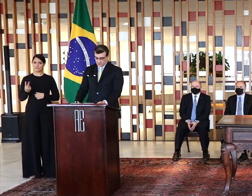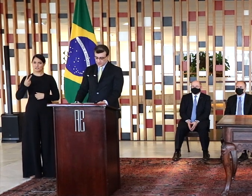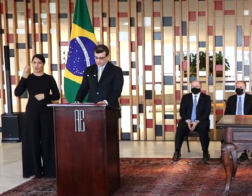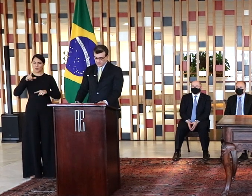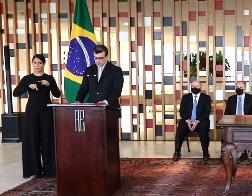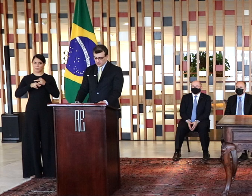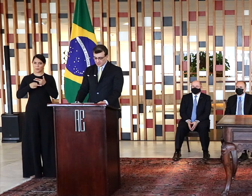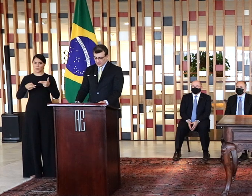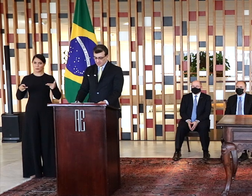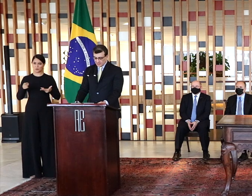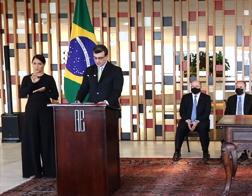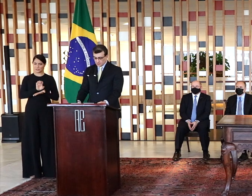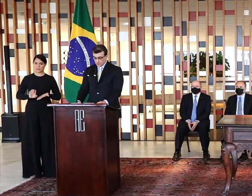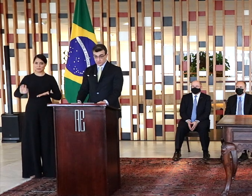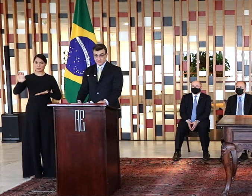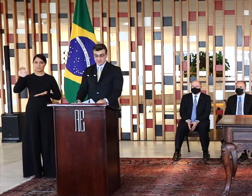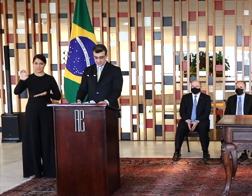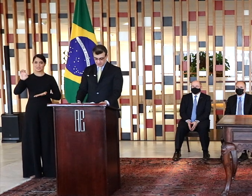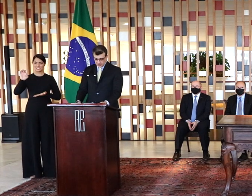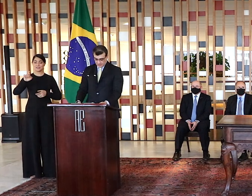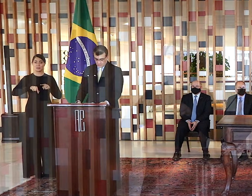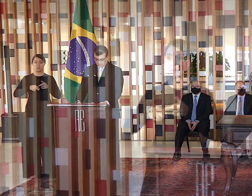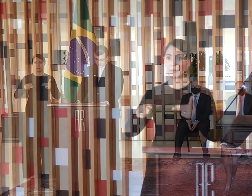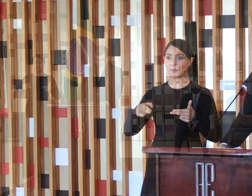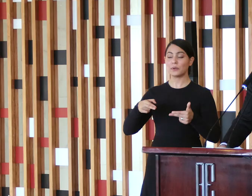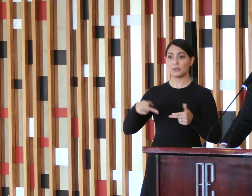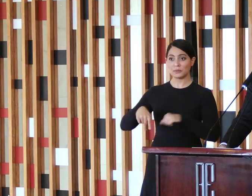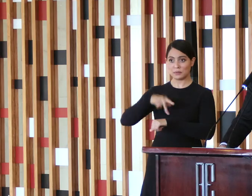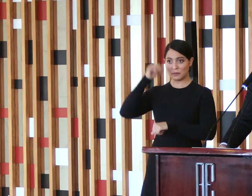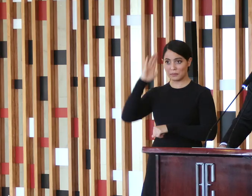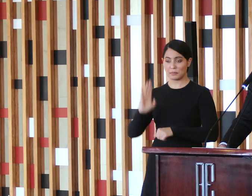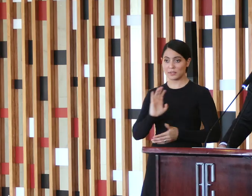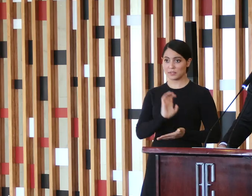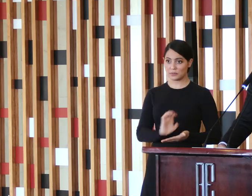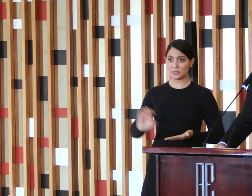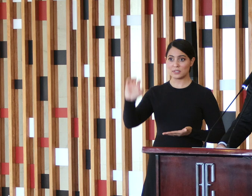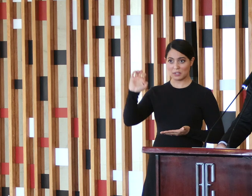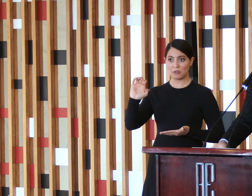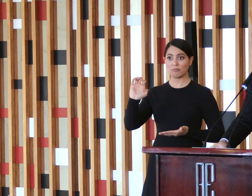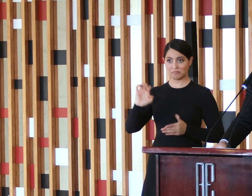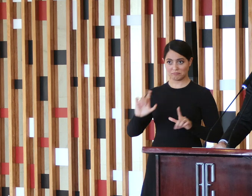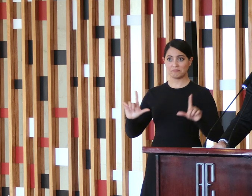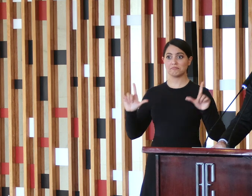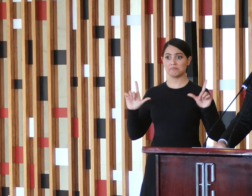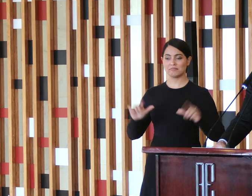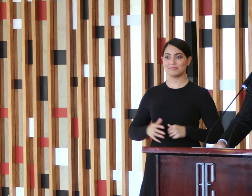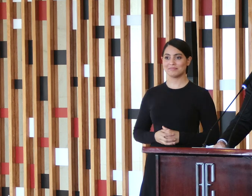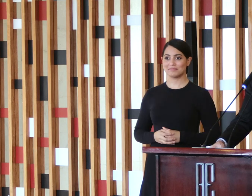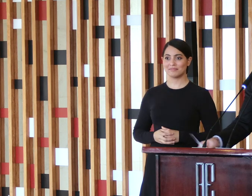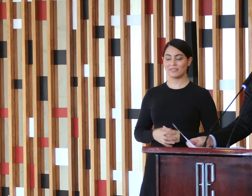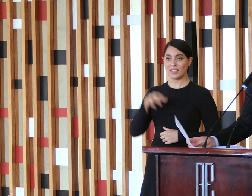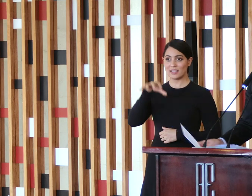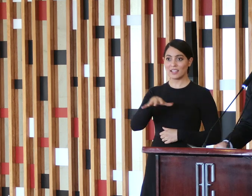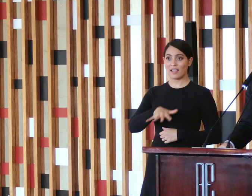promover suas exportações e projetar a imagem do produto brasileiro no exterior. E esse entendimento se reveste de grande importância